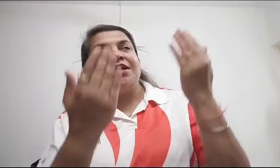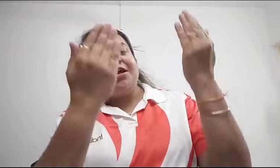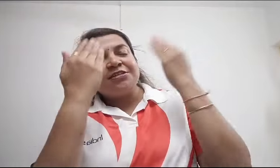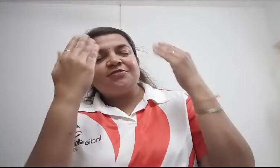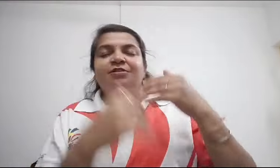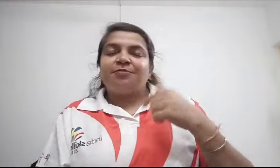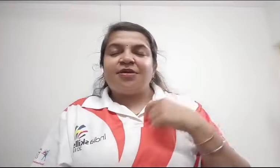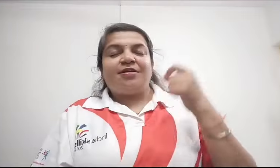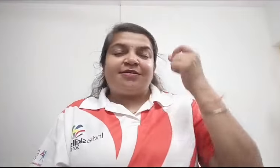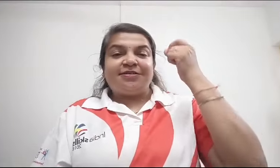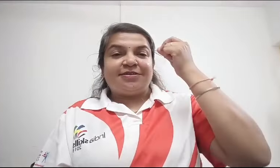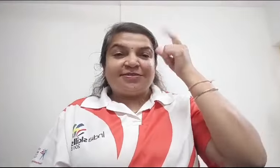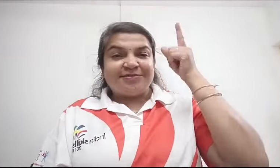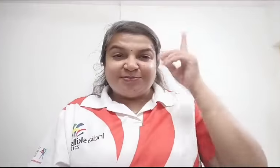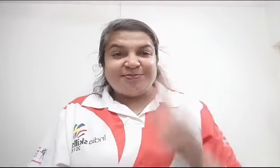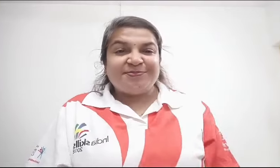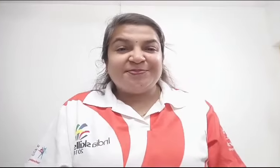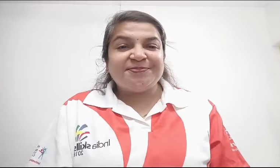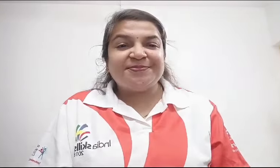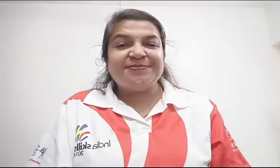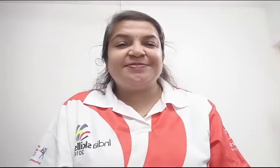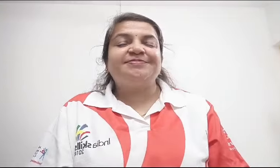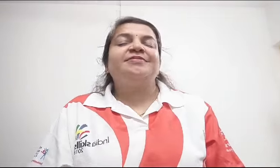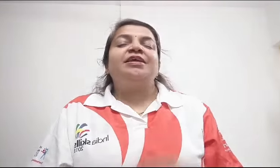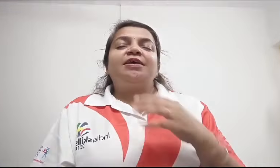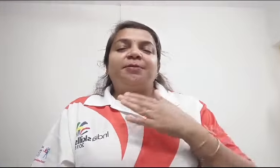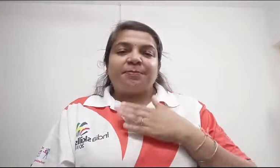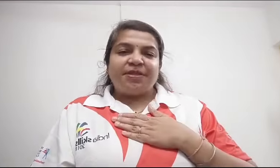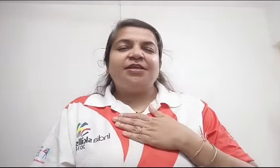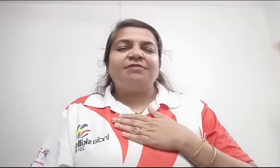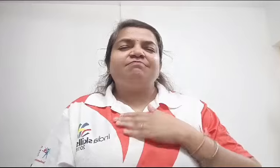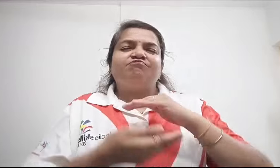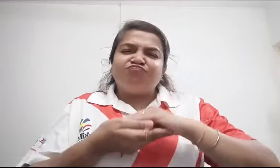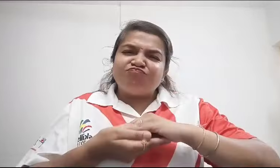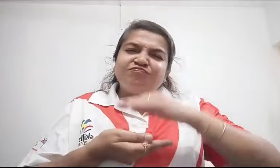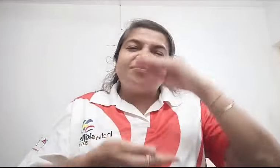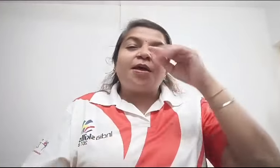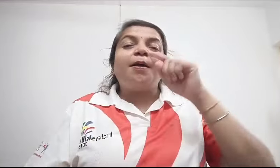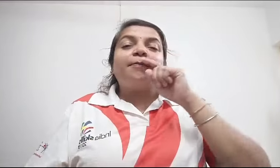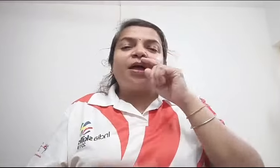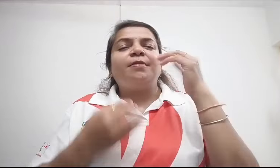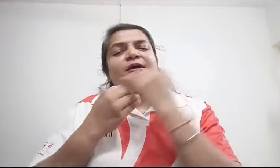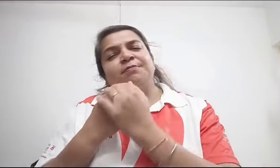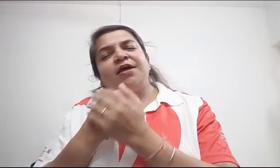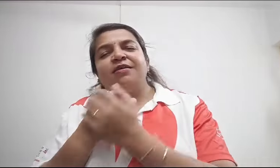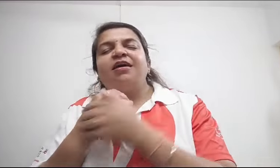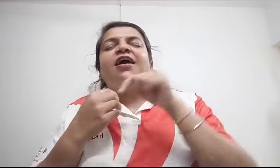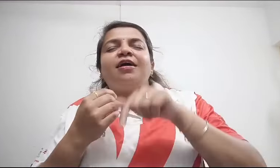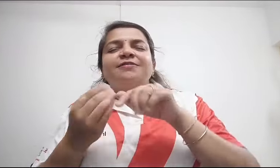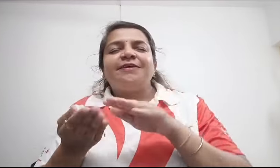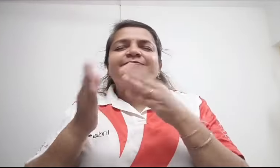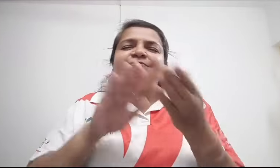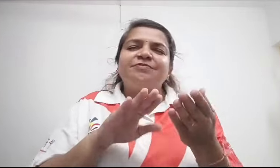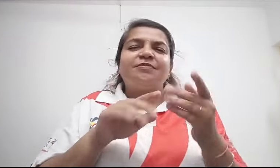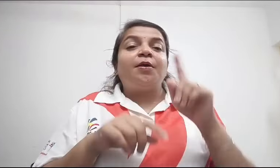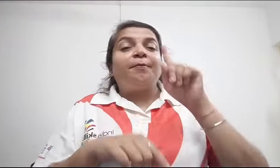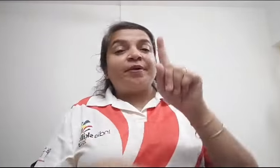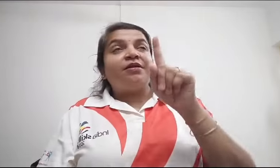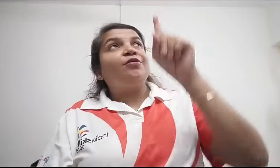जब मैं 7th standard में थी, तब मेरे पापा गुजर गए और मेरी family में बहुत सारी दिक्कते आई. लेकिन मेरे मा ने मुझे